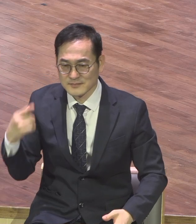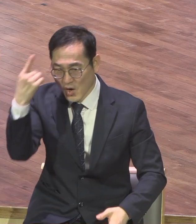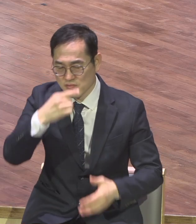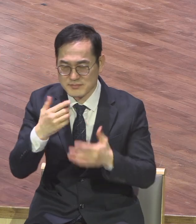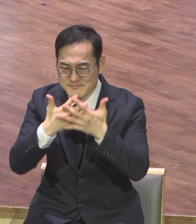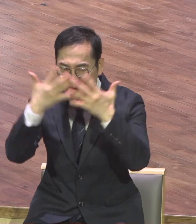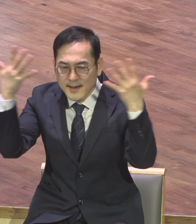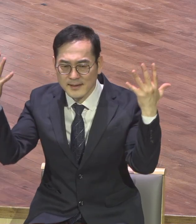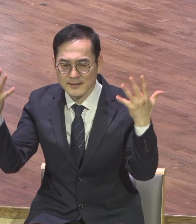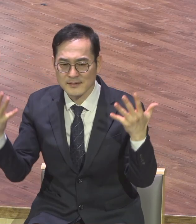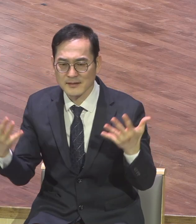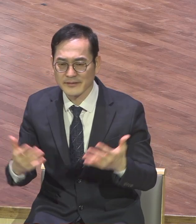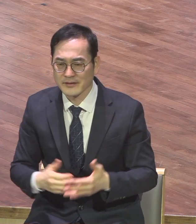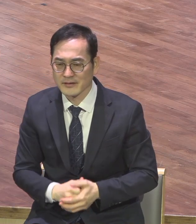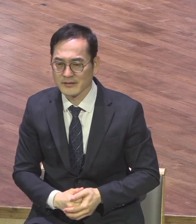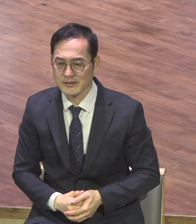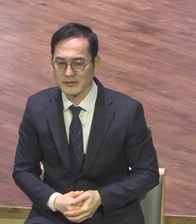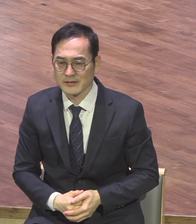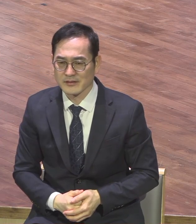참 표정이 밝구나